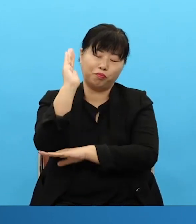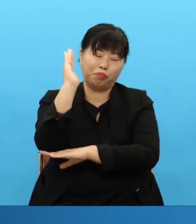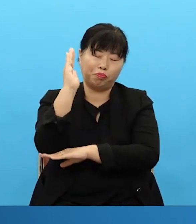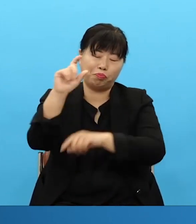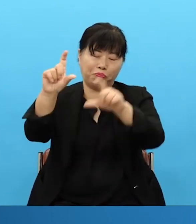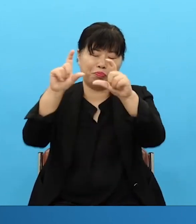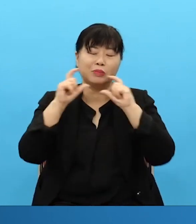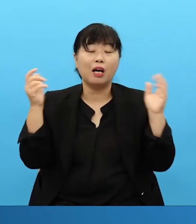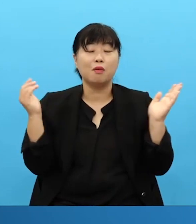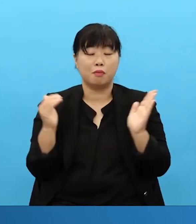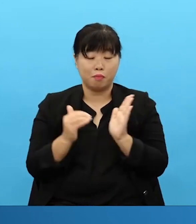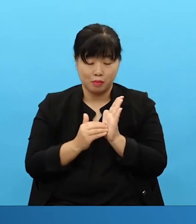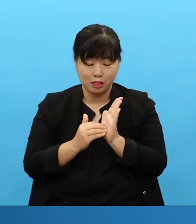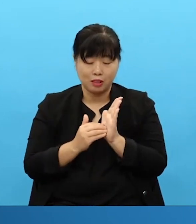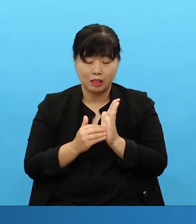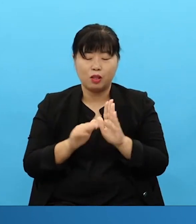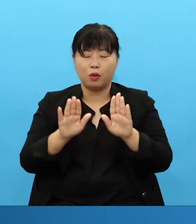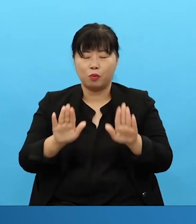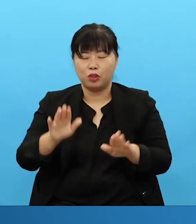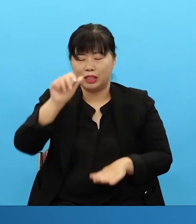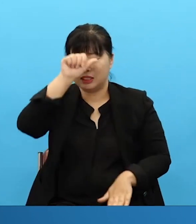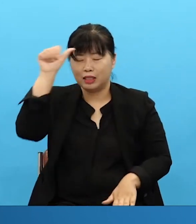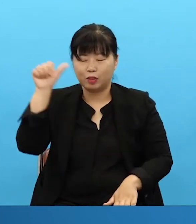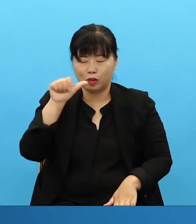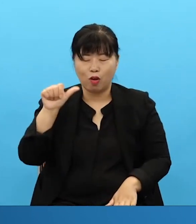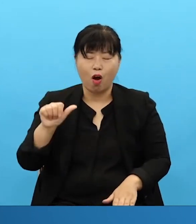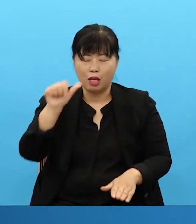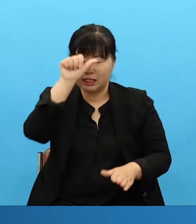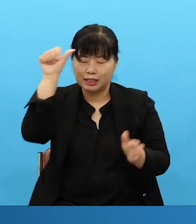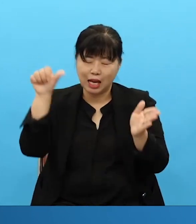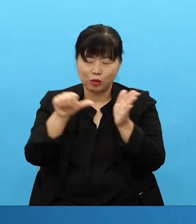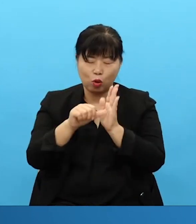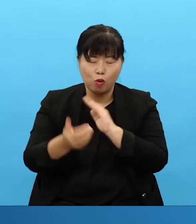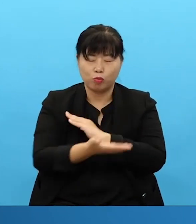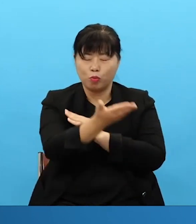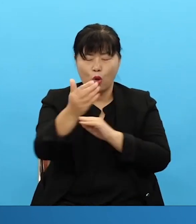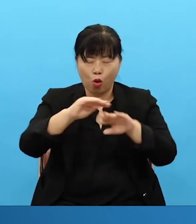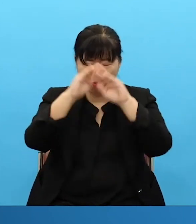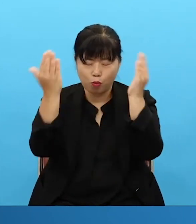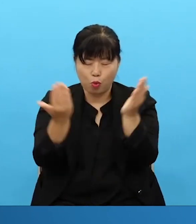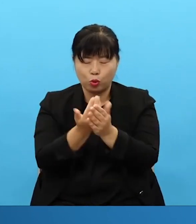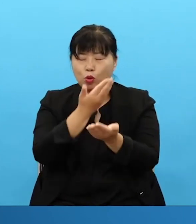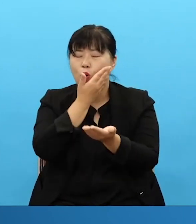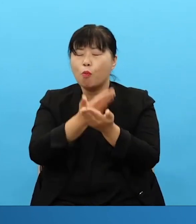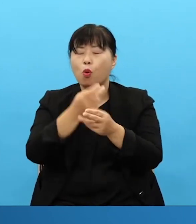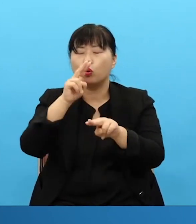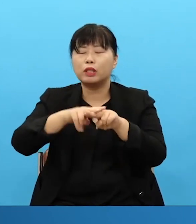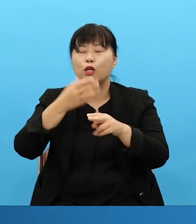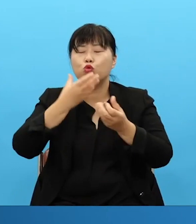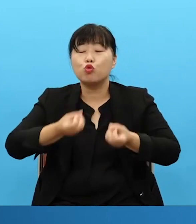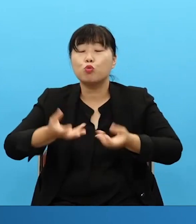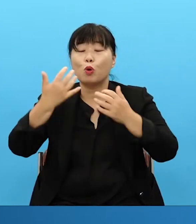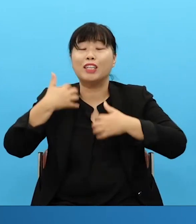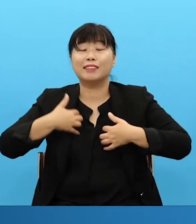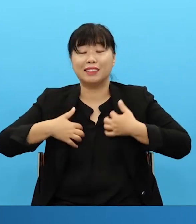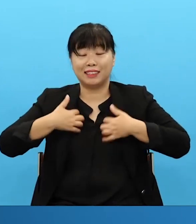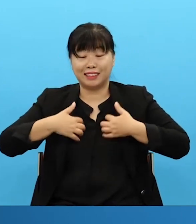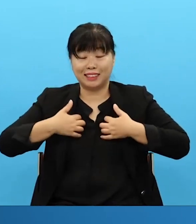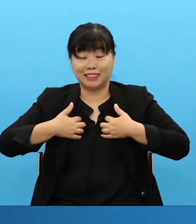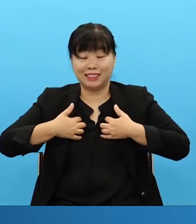우리 장로님들이 모두 다 보자의 축복을 누리면서 본인뿐만 아니라 현장 살리고 교회 살리고